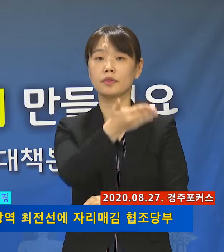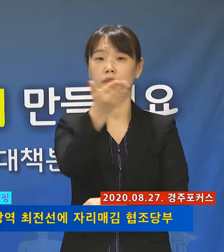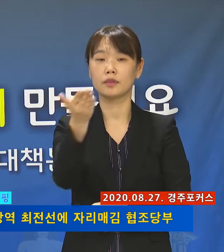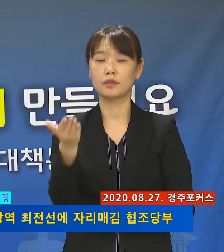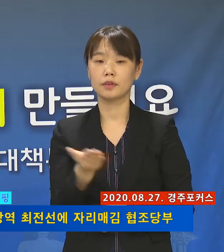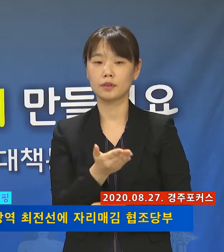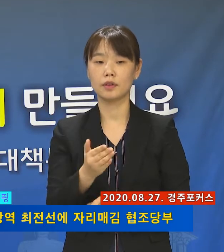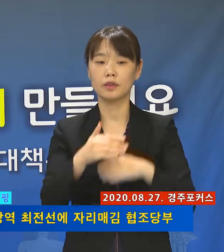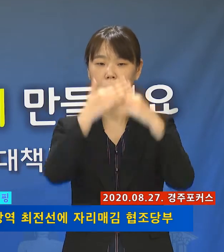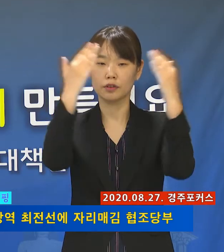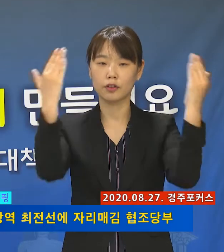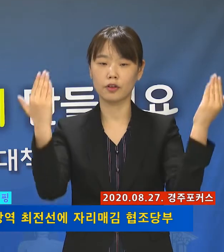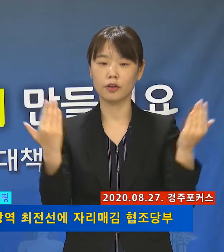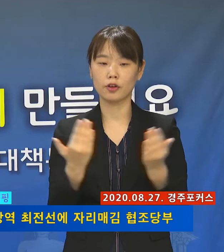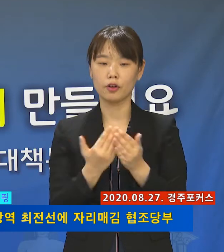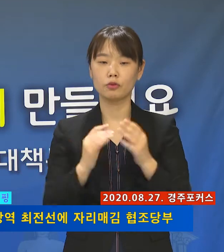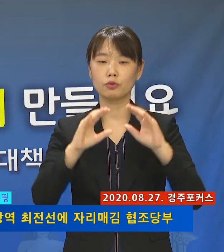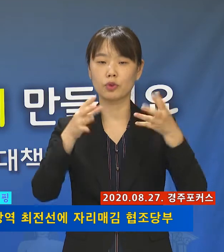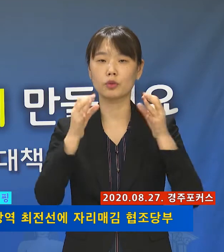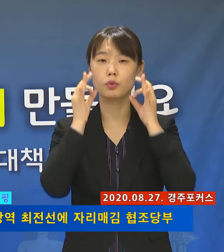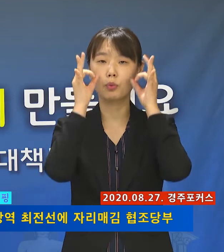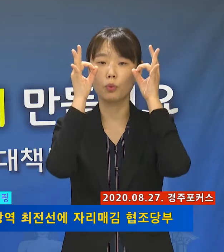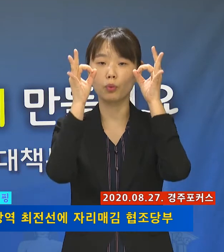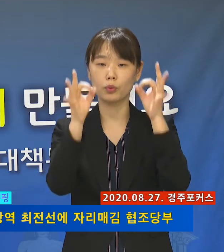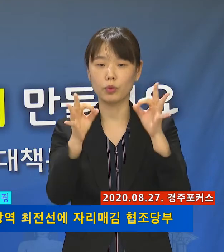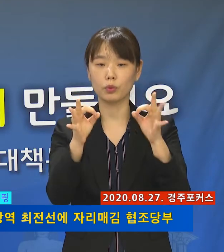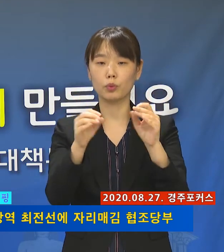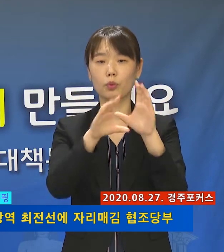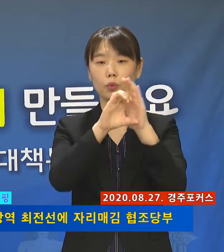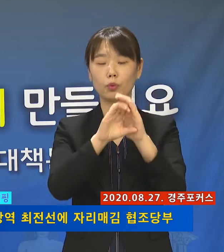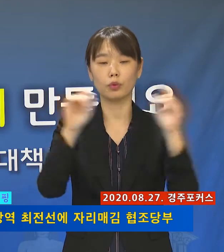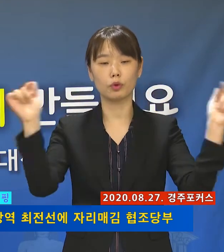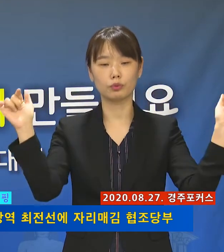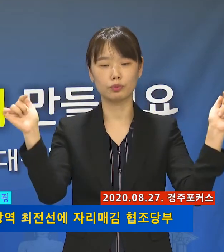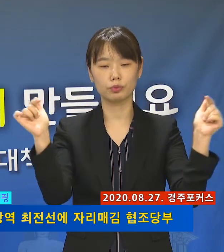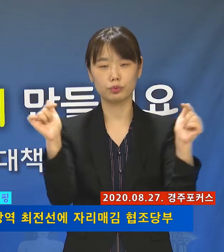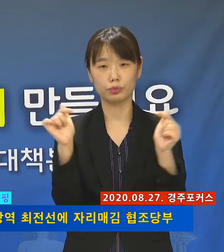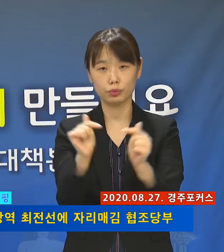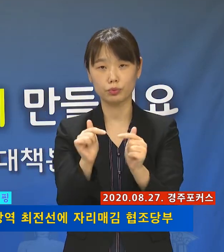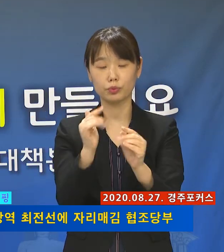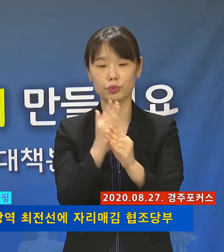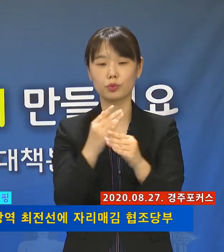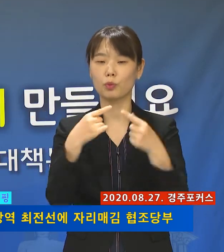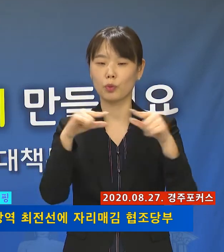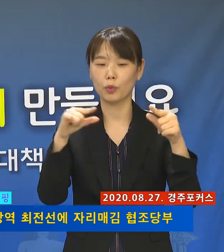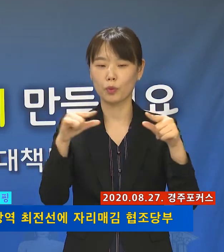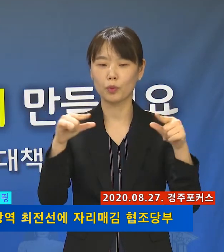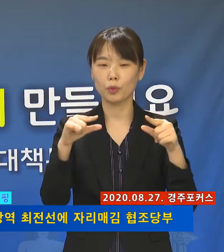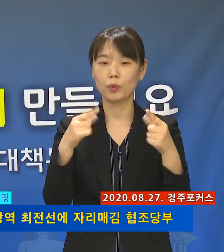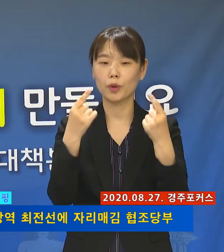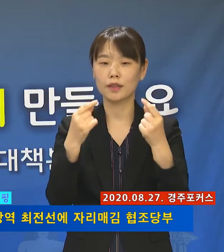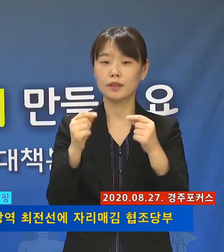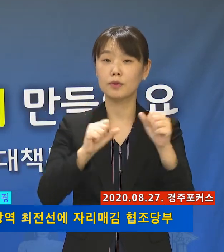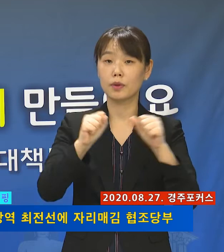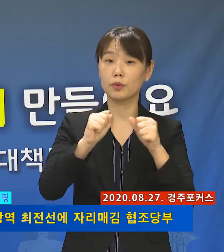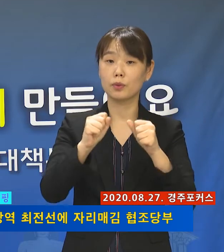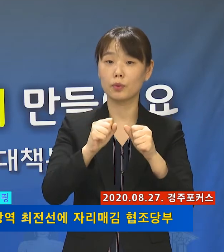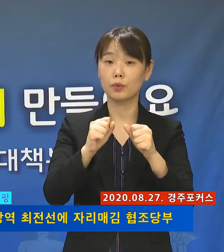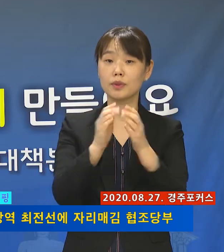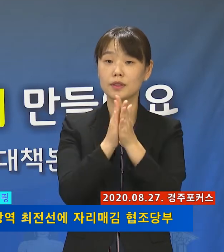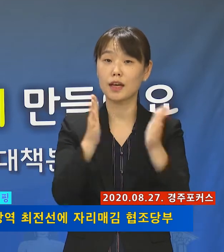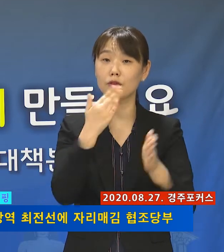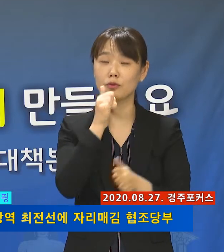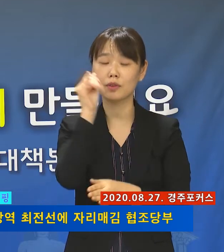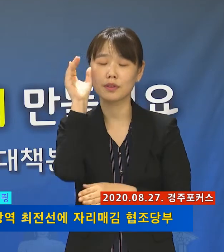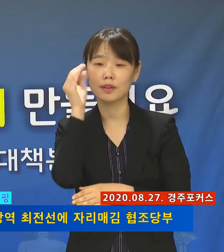전 국가적인 노력으로 코로나19의 확산세가 다소 감소하면서 일상을 조금씩 찾아가는 시점에서 또다시